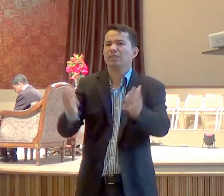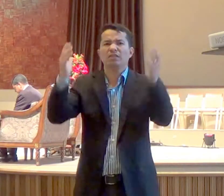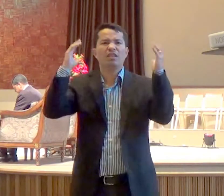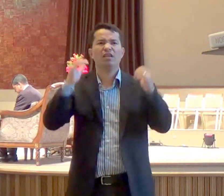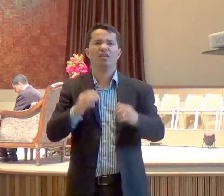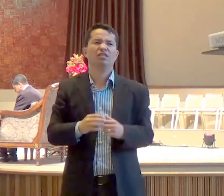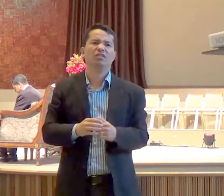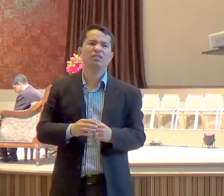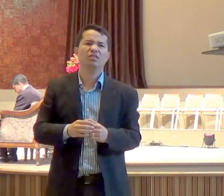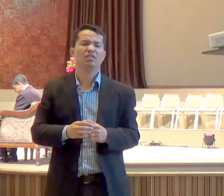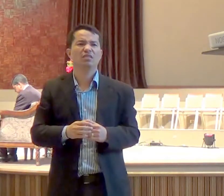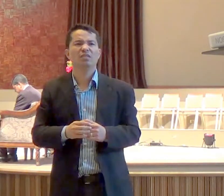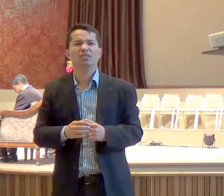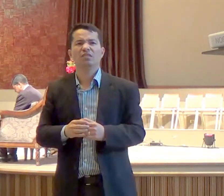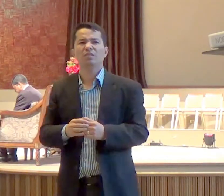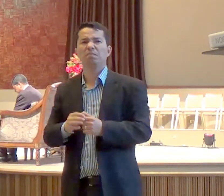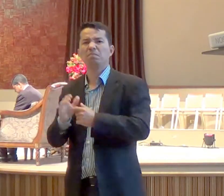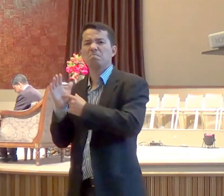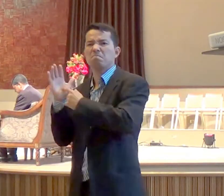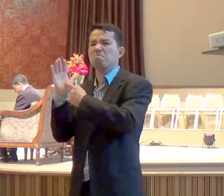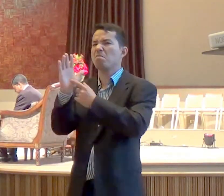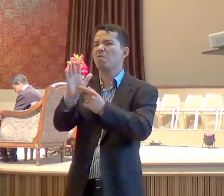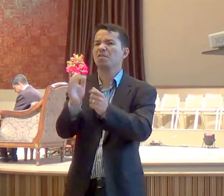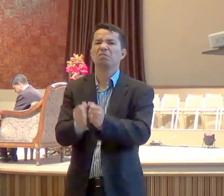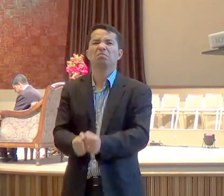e estes sinais, acompanharão aqueles que creem,